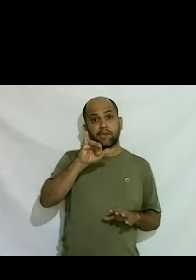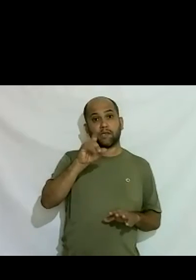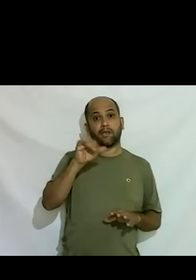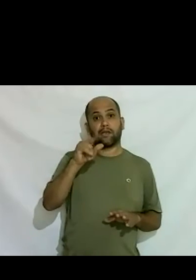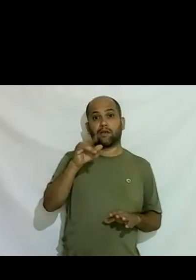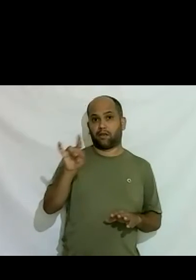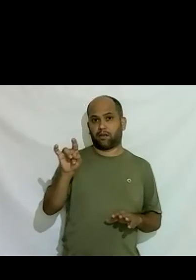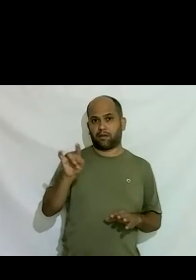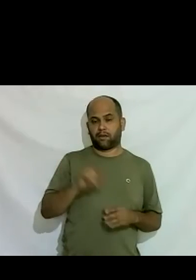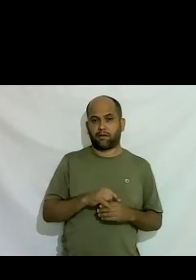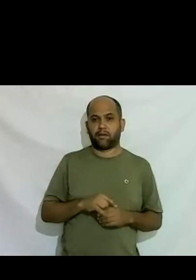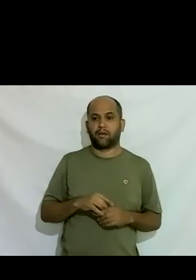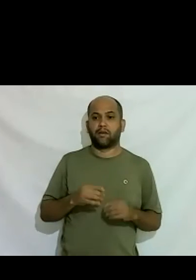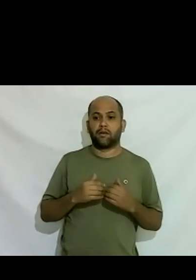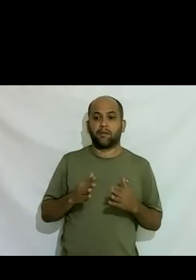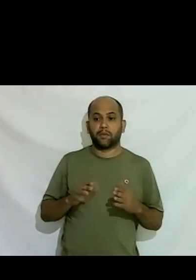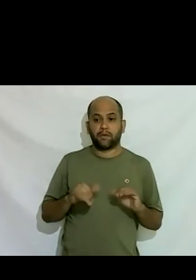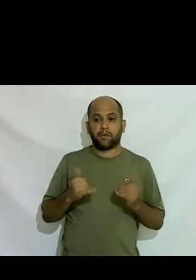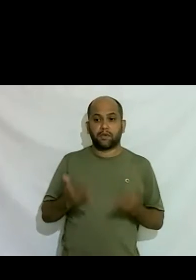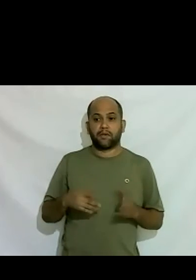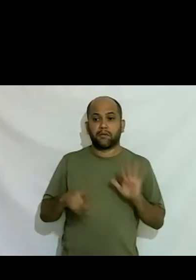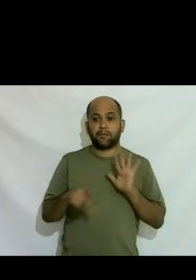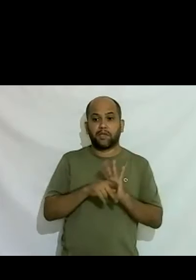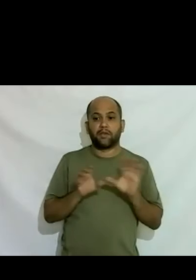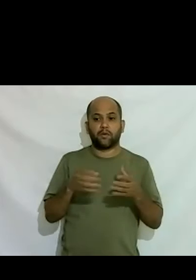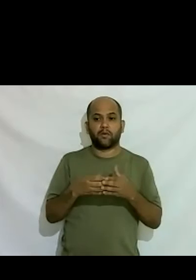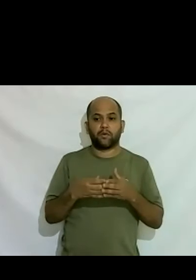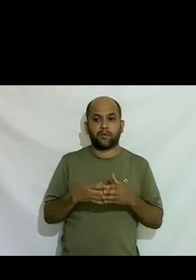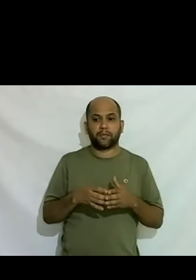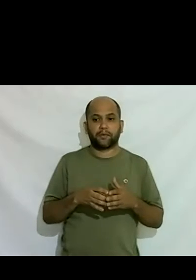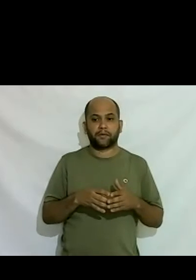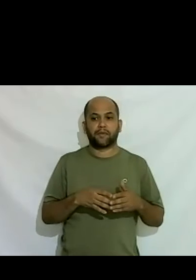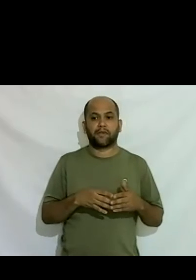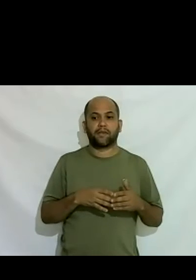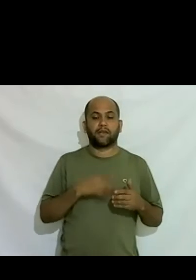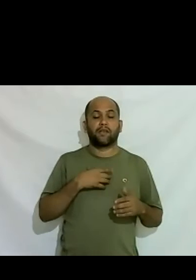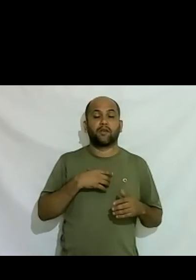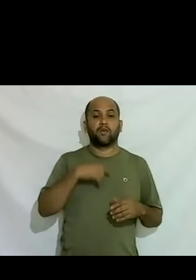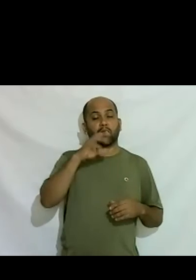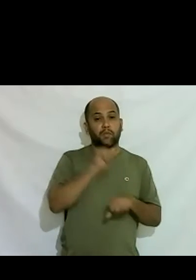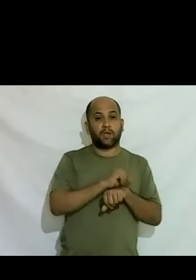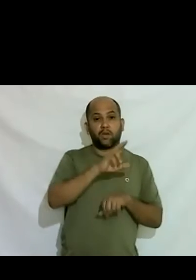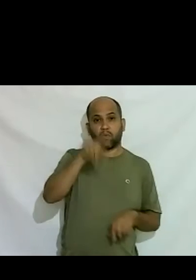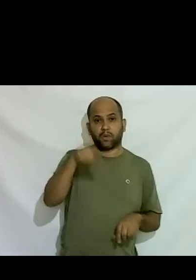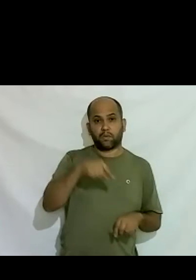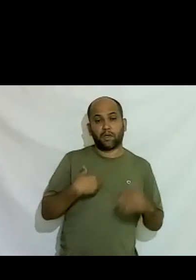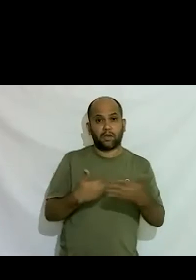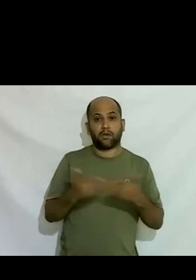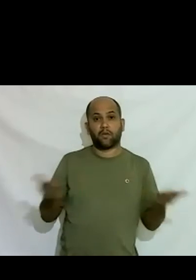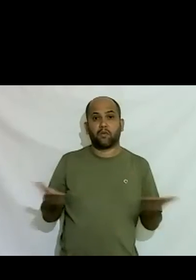e a partir de então fui convidado a fazer parte da comissão naquela época e nunca mais parei até hoje